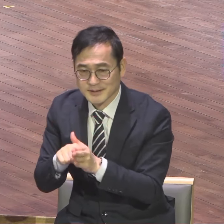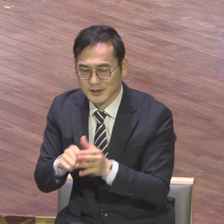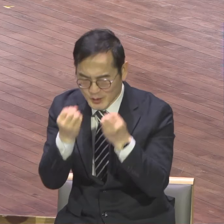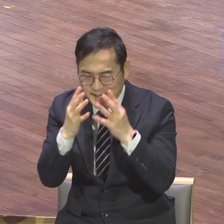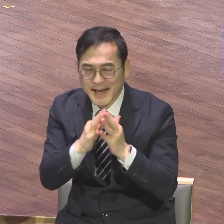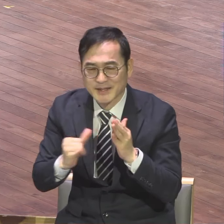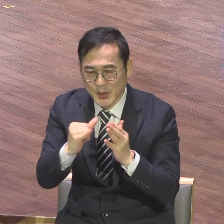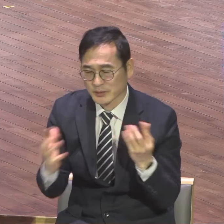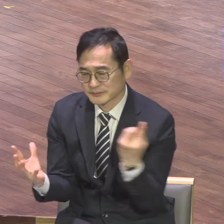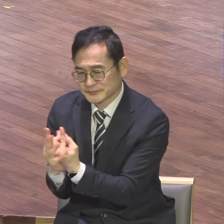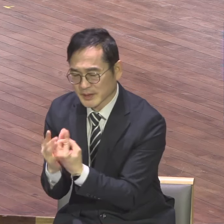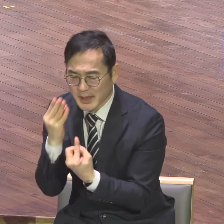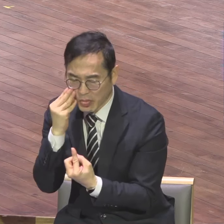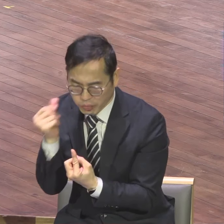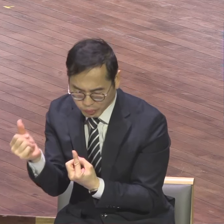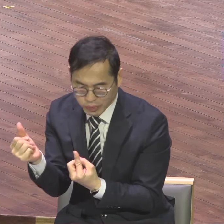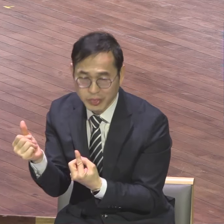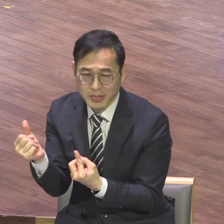와서 어떻게 정착할 것인가.